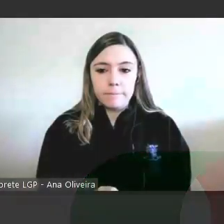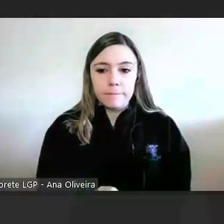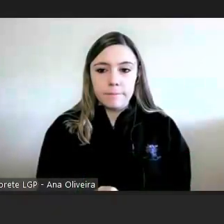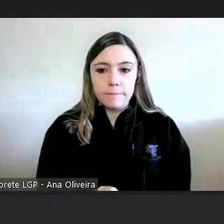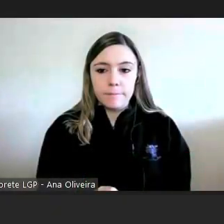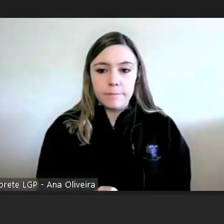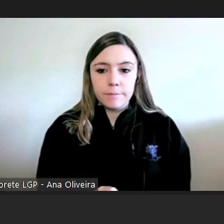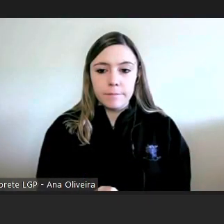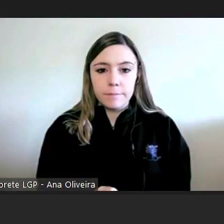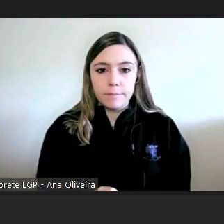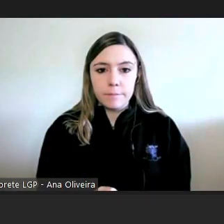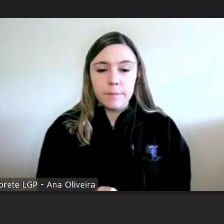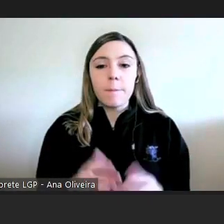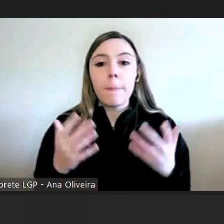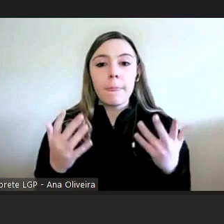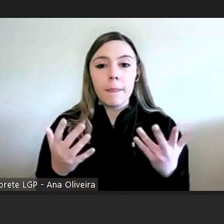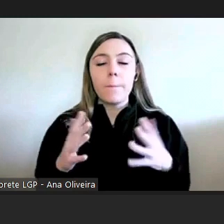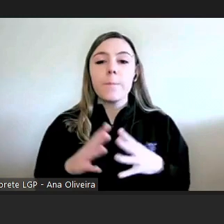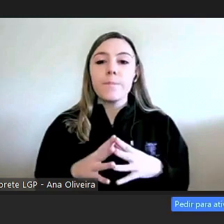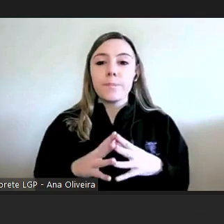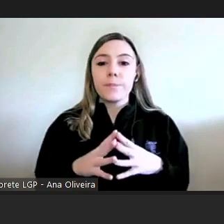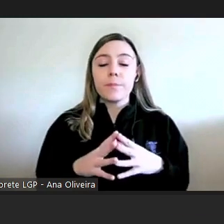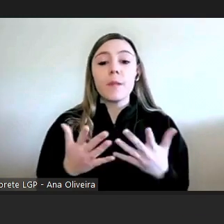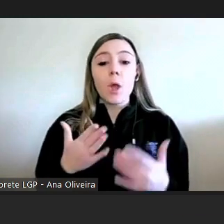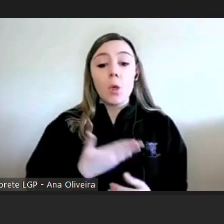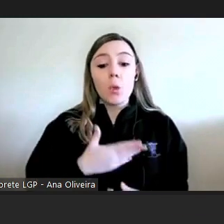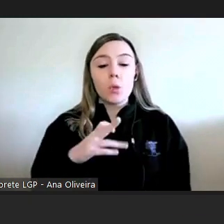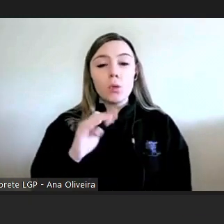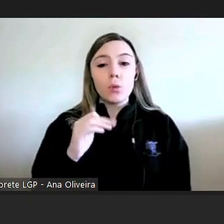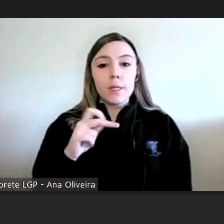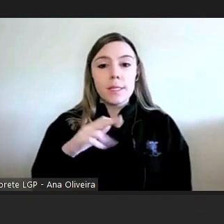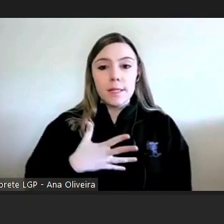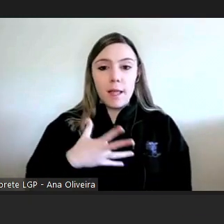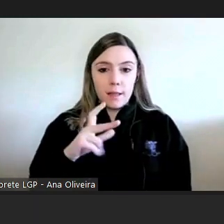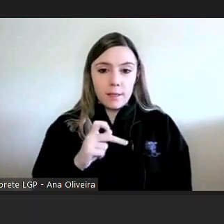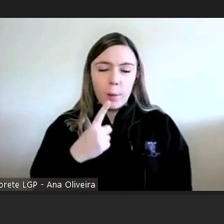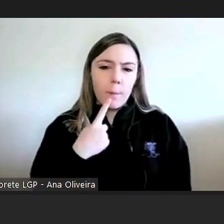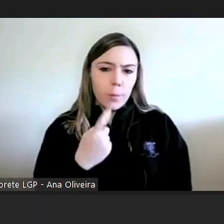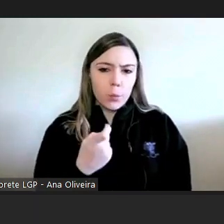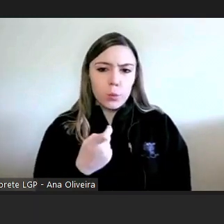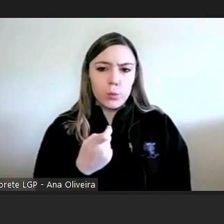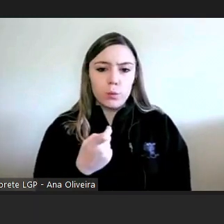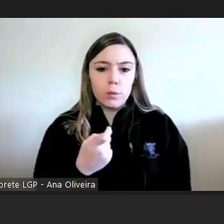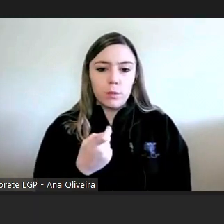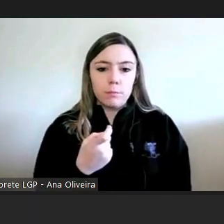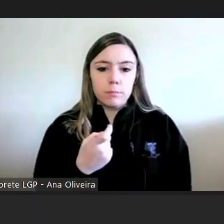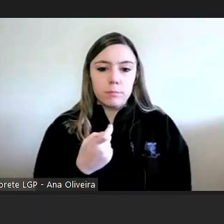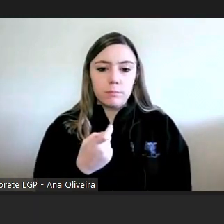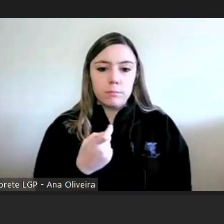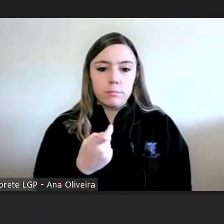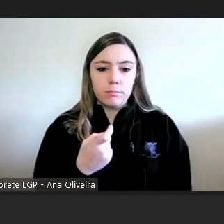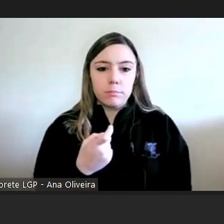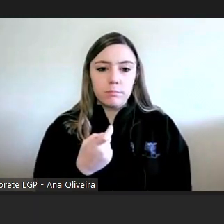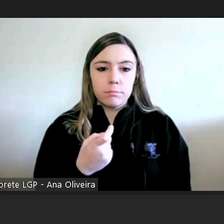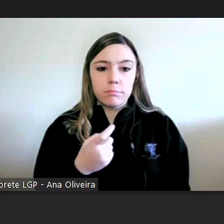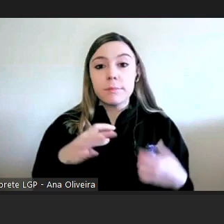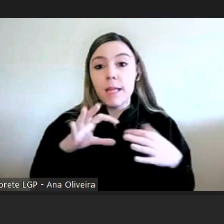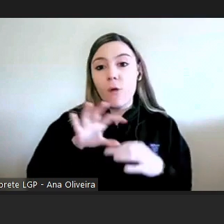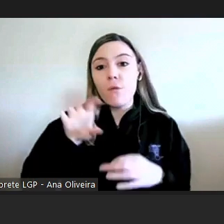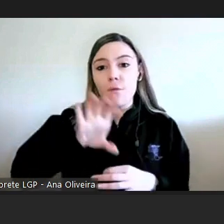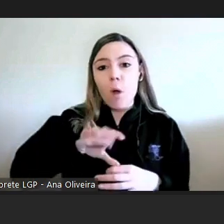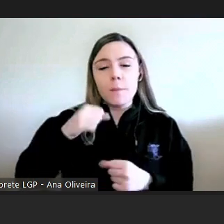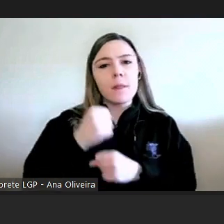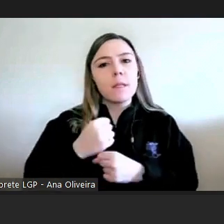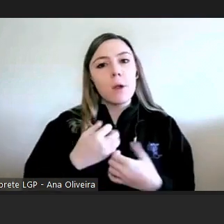portanto a doutora Sandra no fundo pergunta com esta forma de atuação